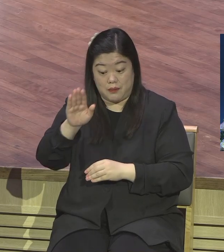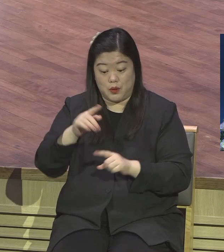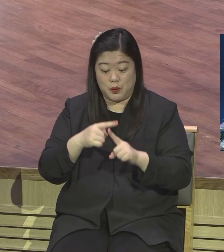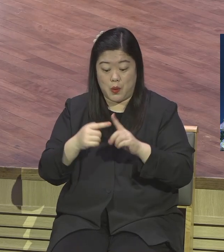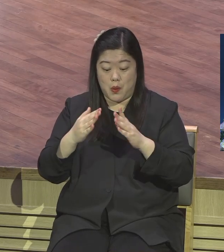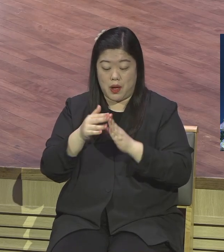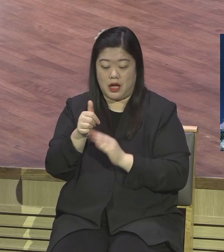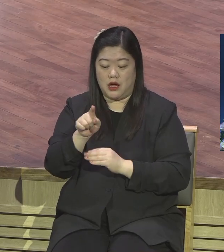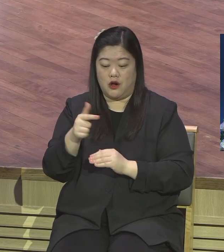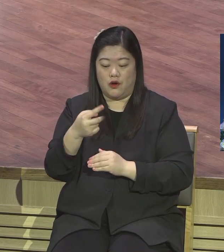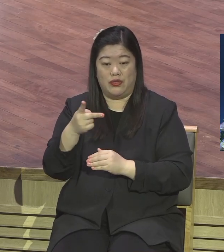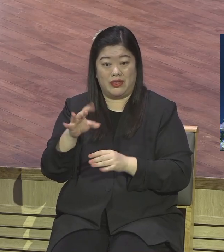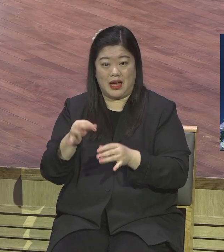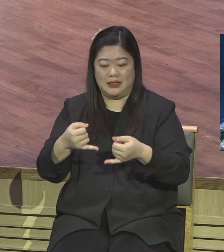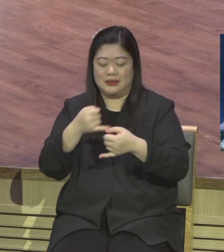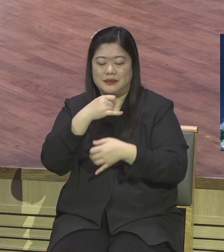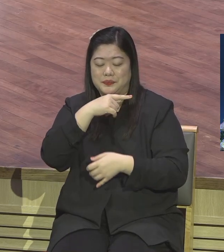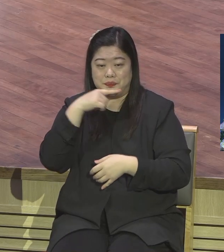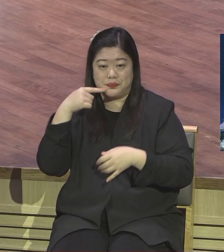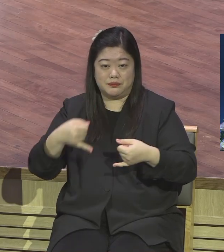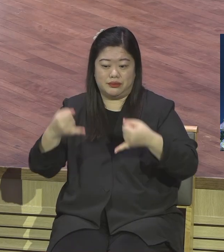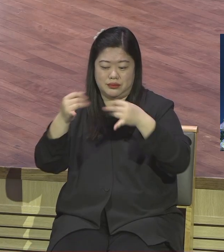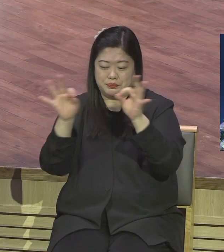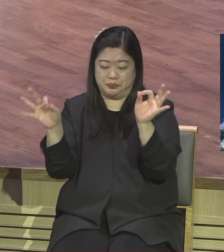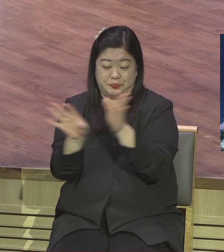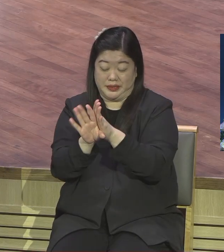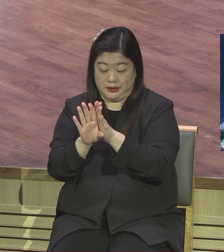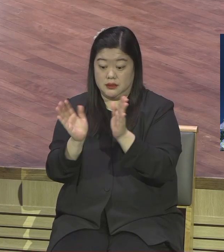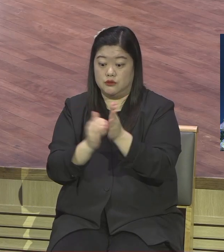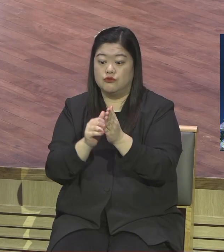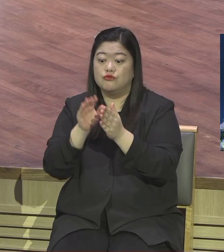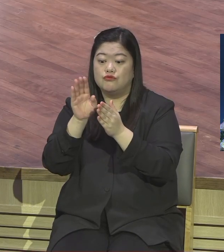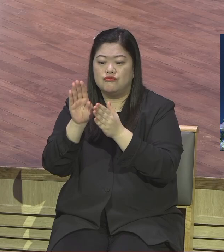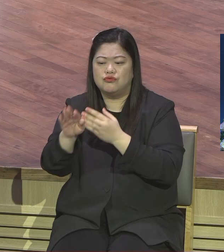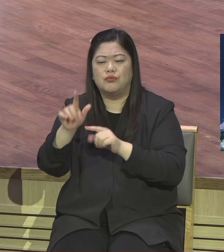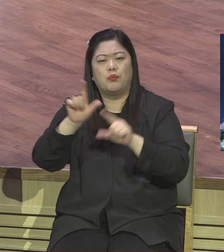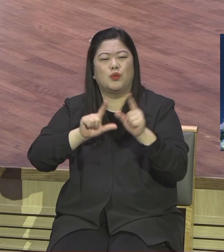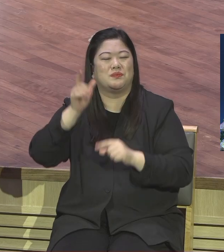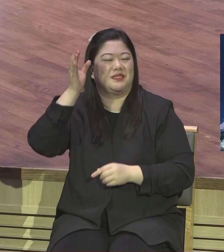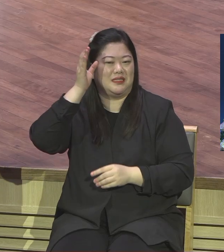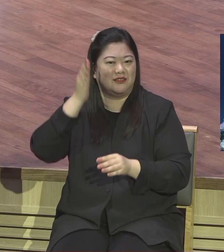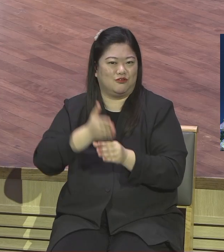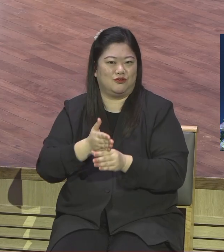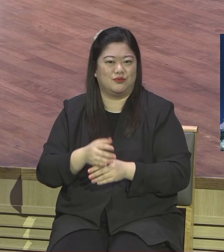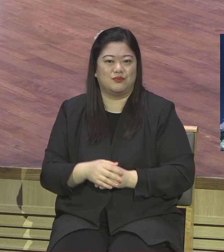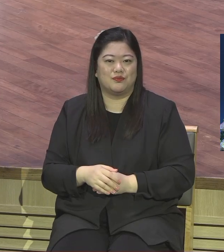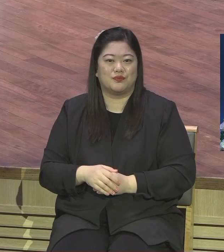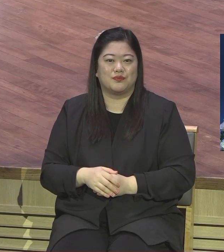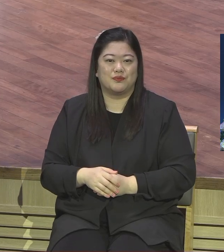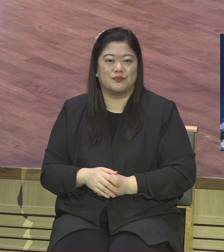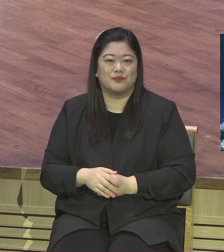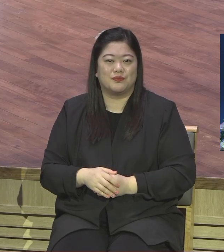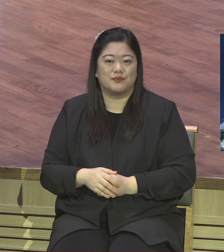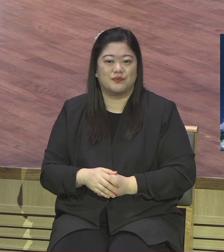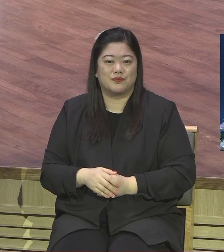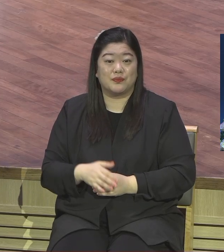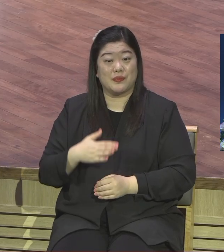33년을 교회를 개척해서 지금까지 성김에 단 하루도 긴장을 놓친 지가 없습니다